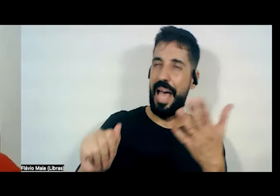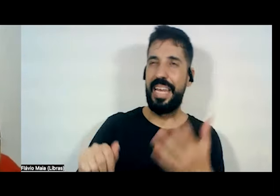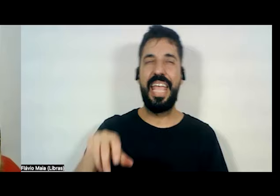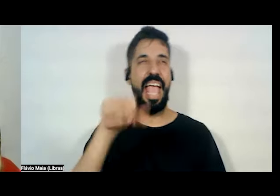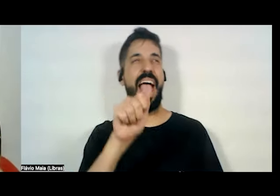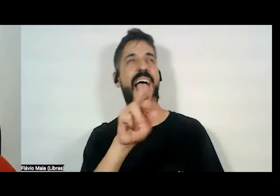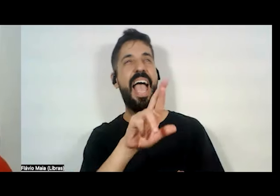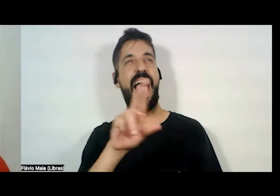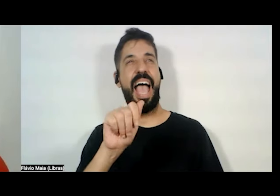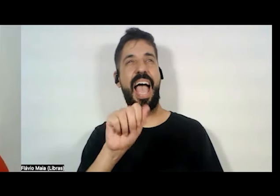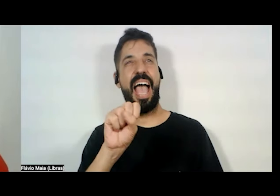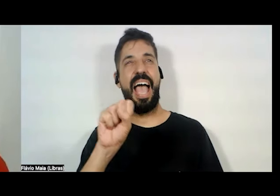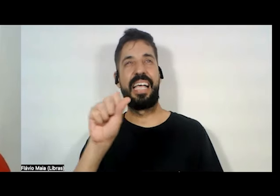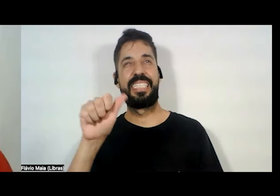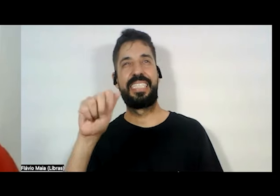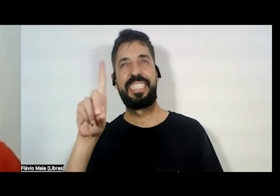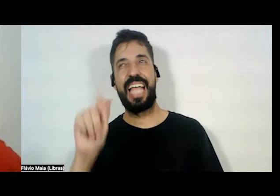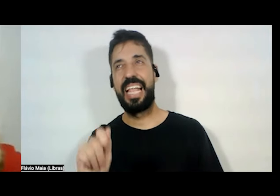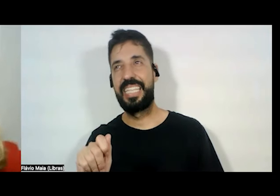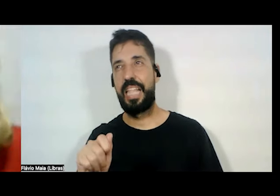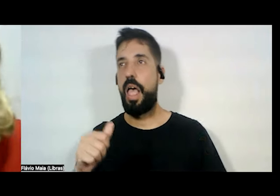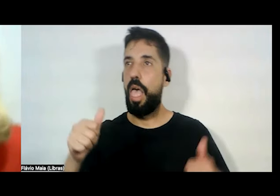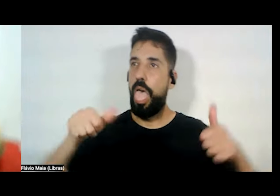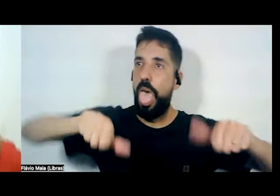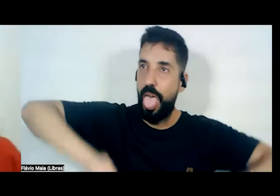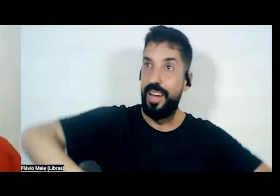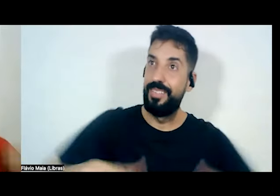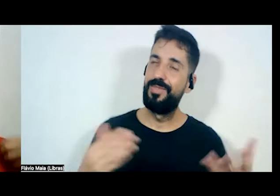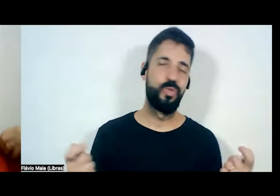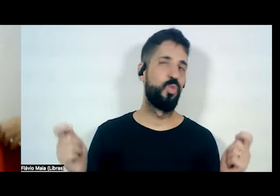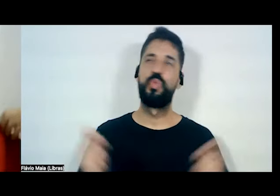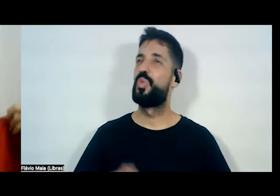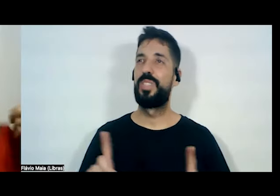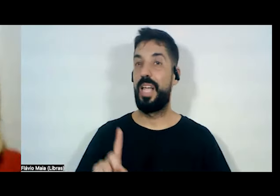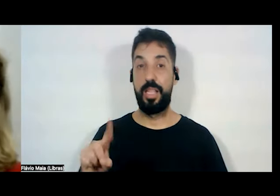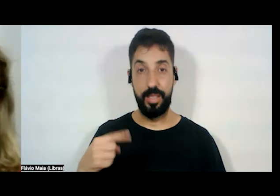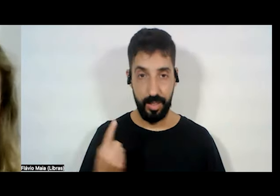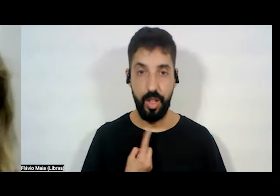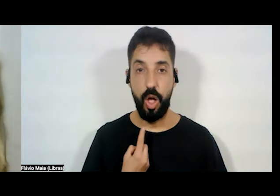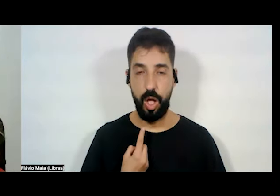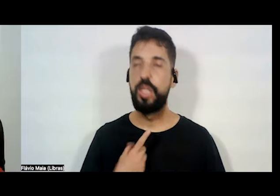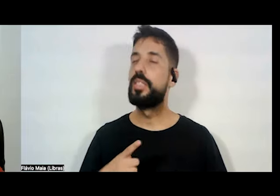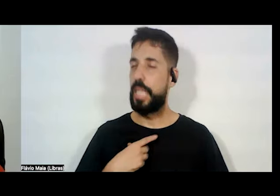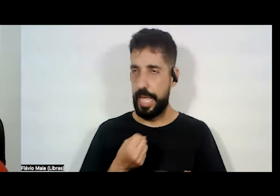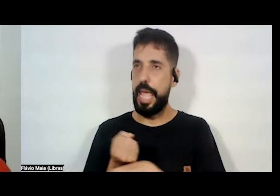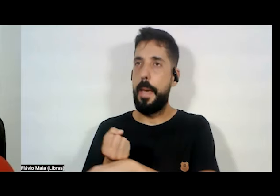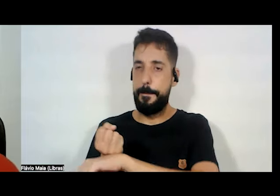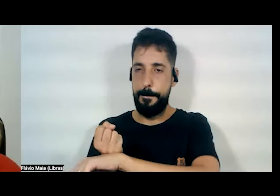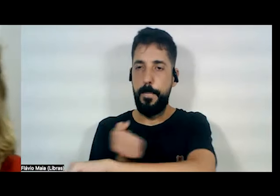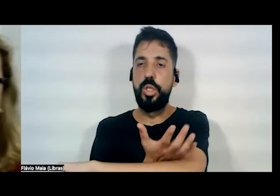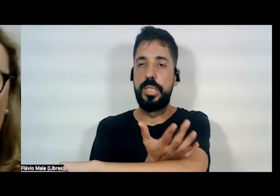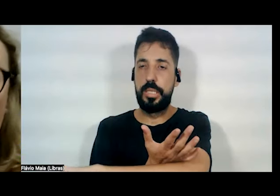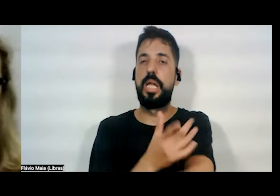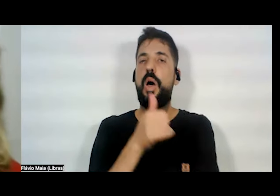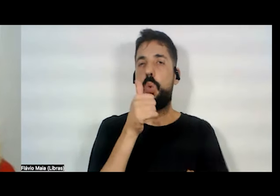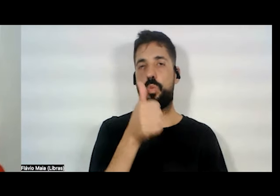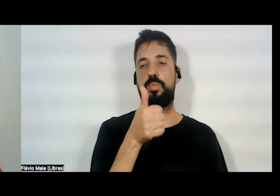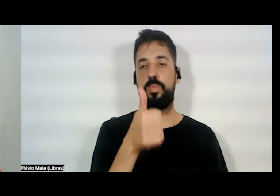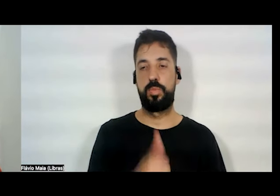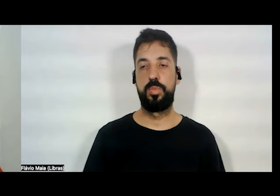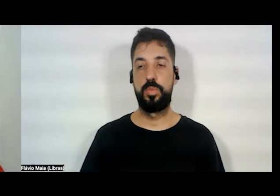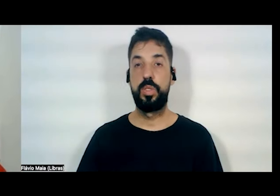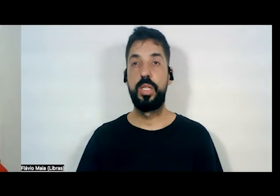Não dá, gente. A gente tem emoção. Tem. A gente tem